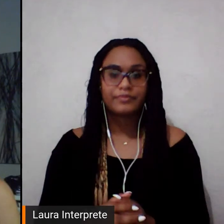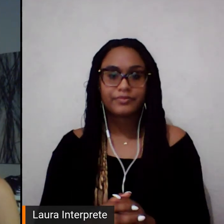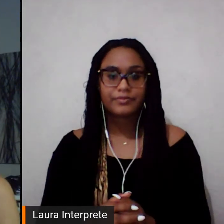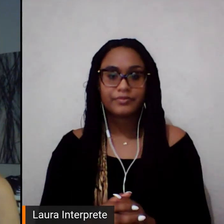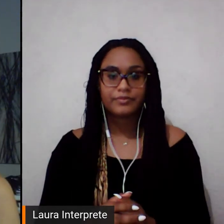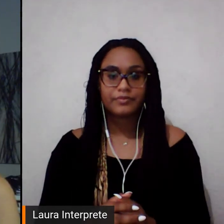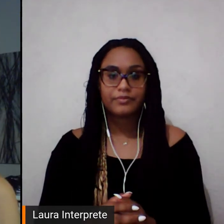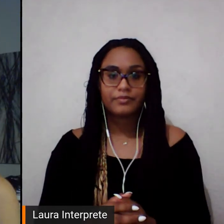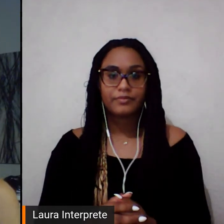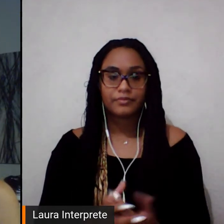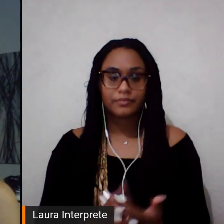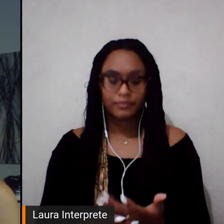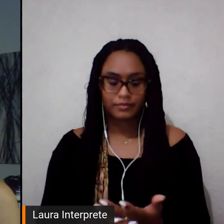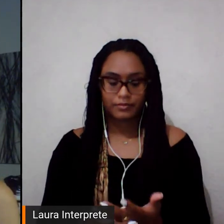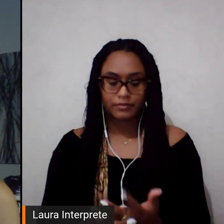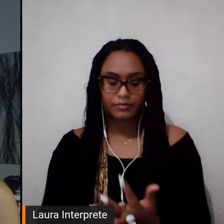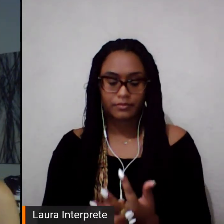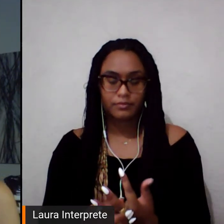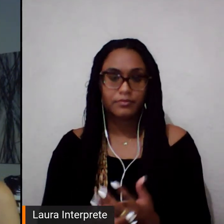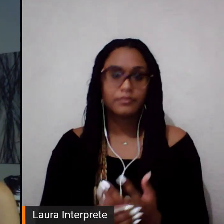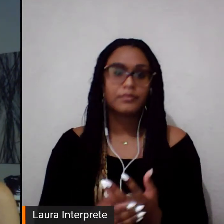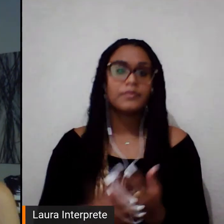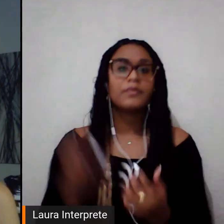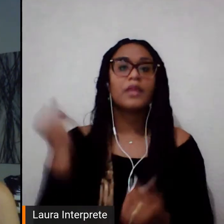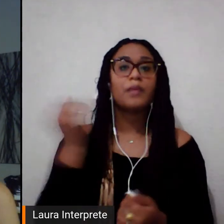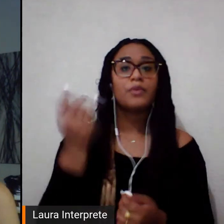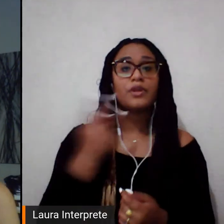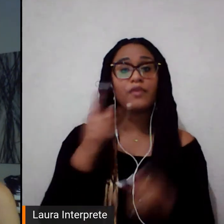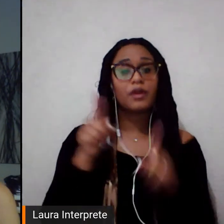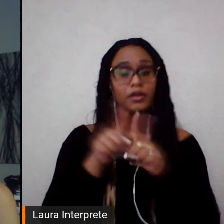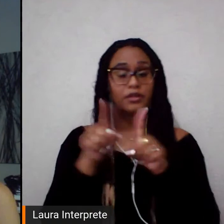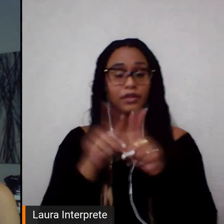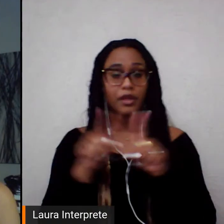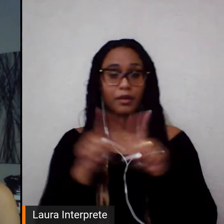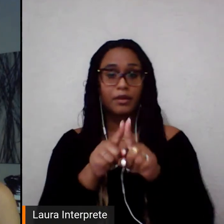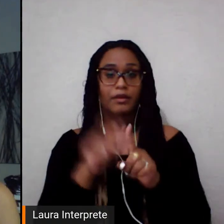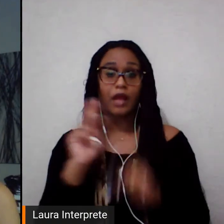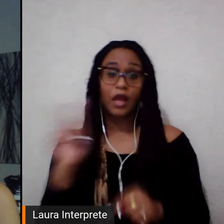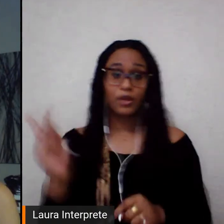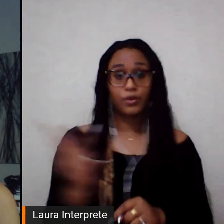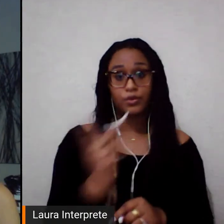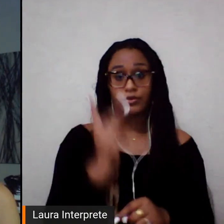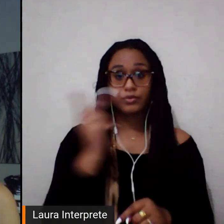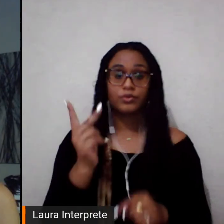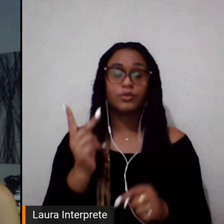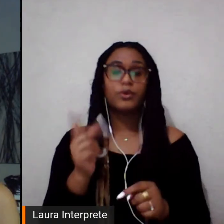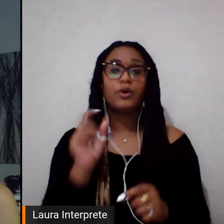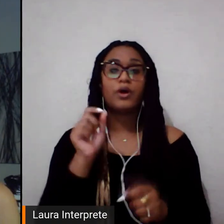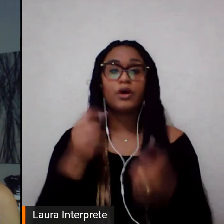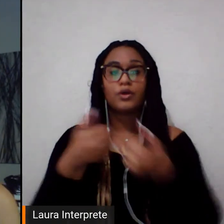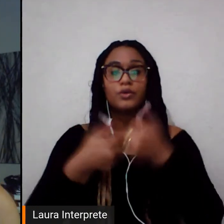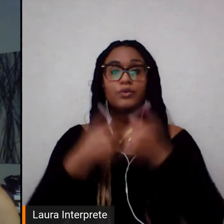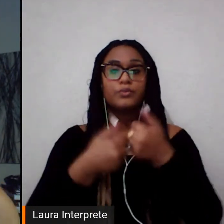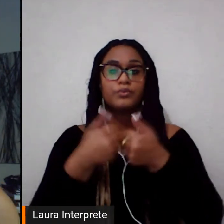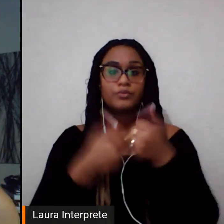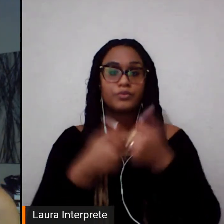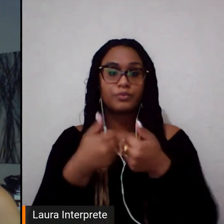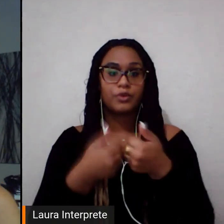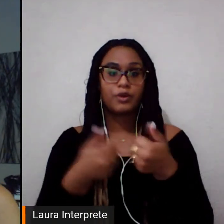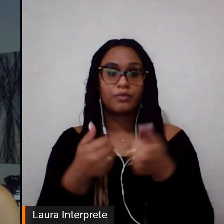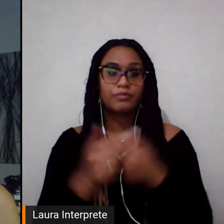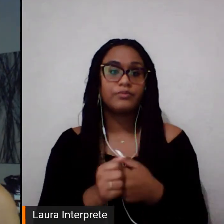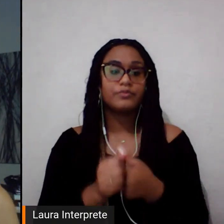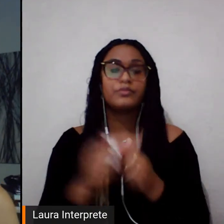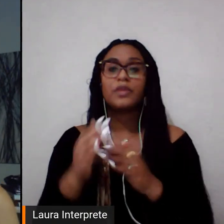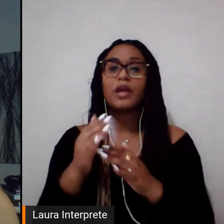trajetória do museu em torno do tema do futebol feminino, com destaque para a exposição Contra-ataque às